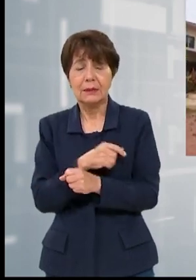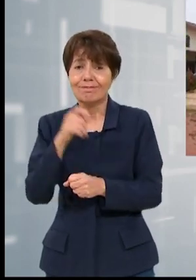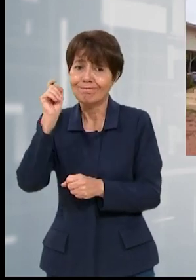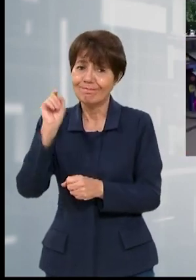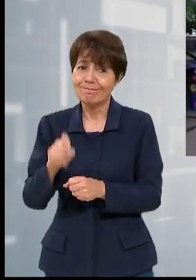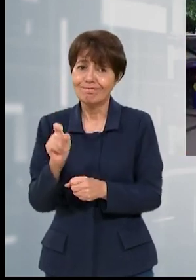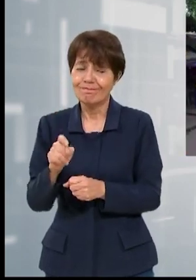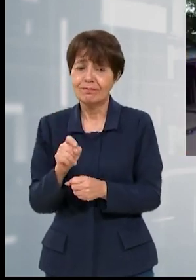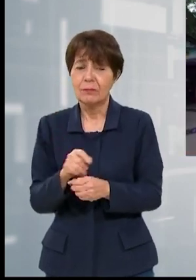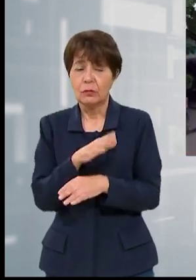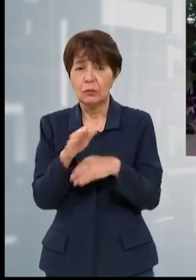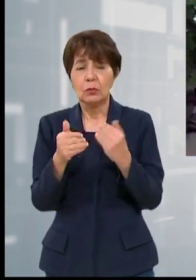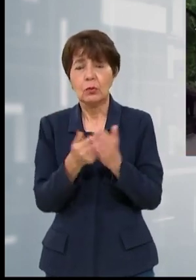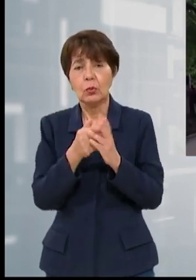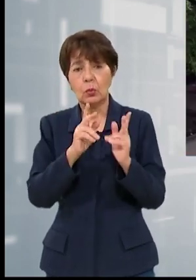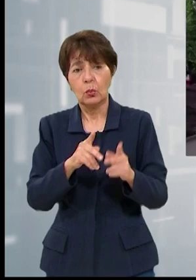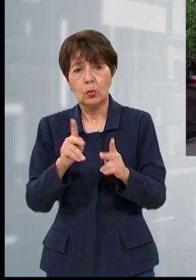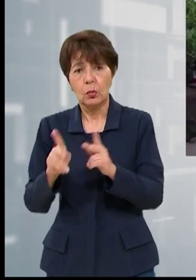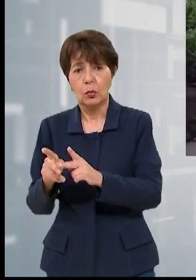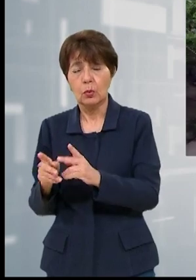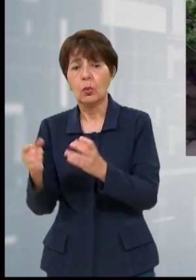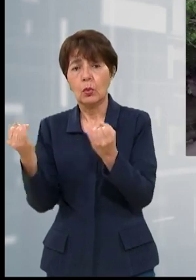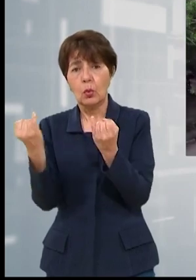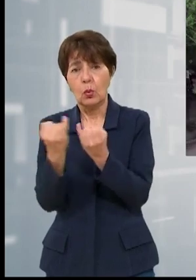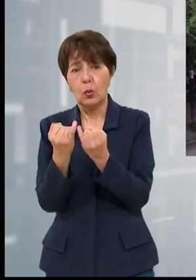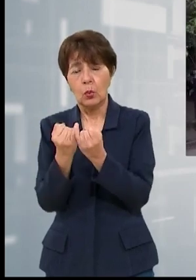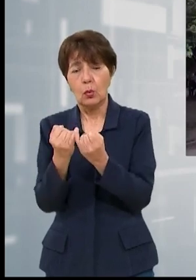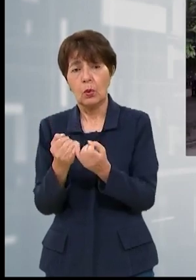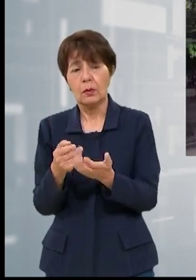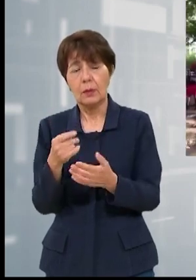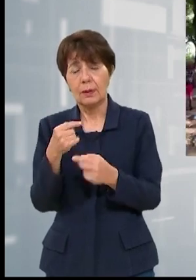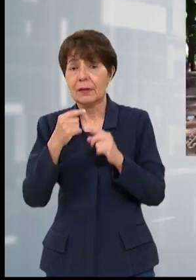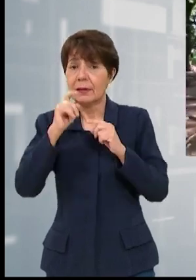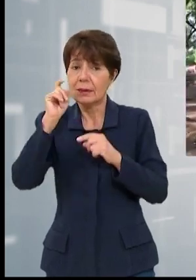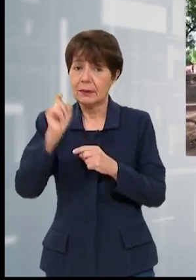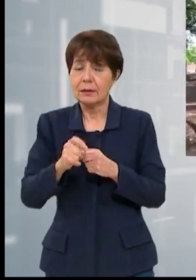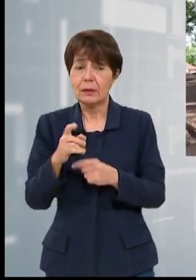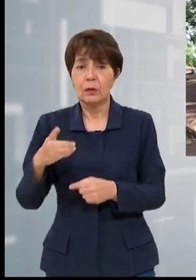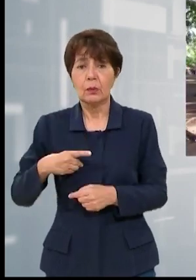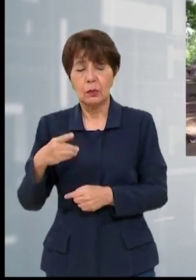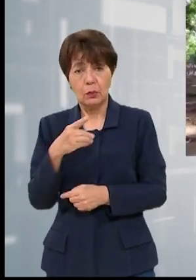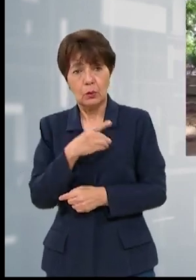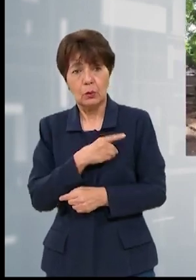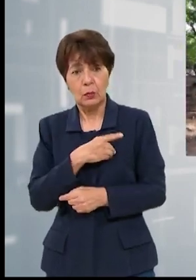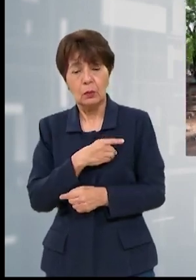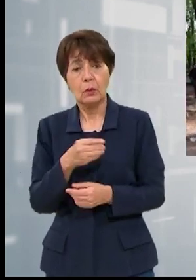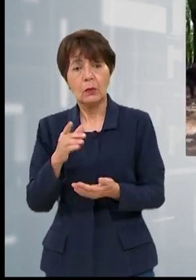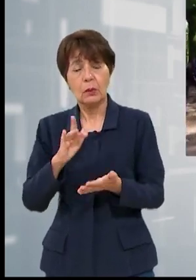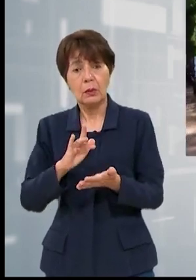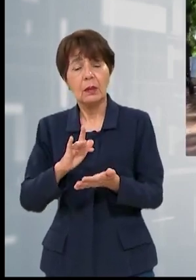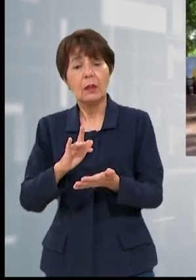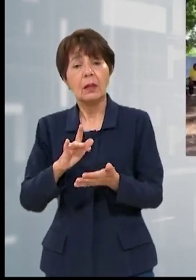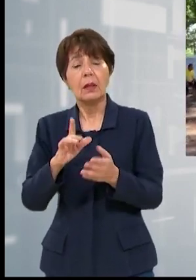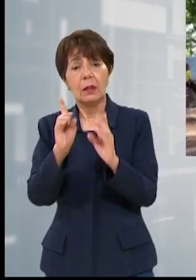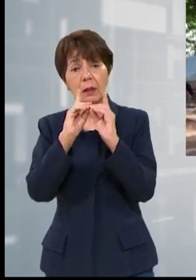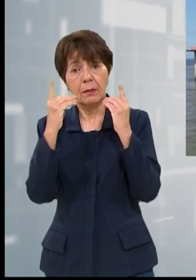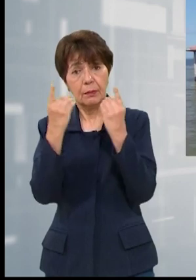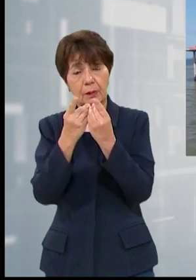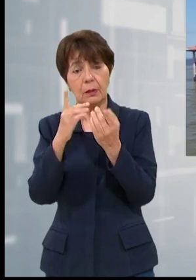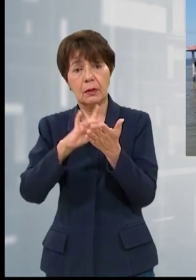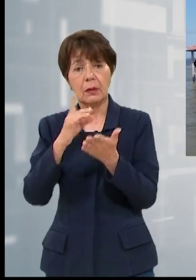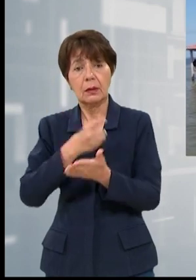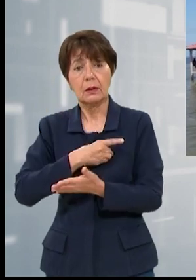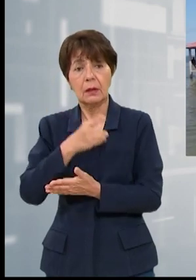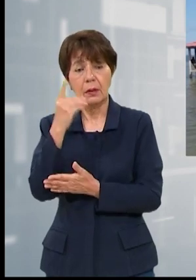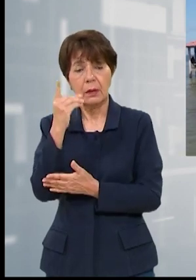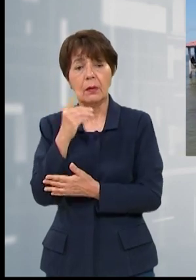necesidades de su población. Esta situación es la que ha venido demandando la diputada por el Departamento de Gracias a Dios, Erika Urtecho.